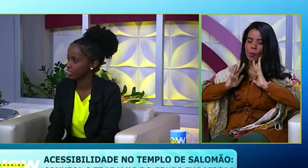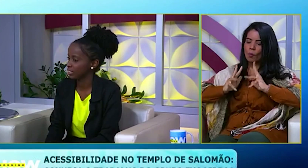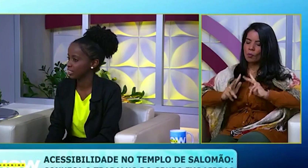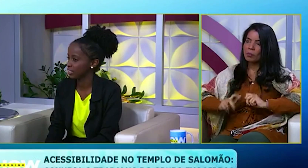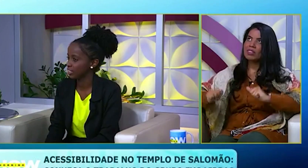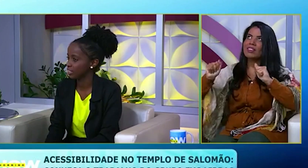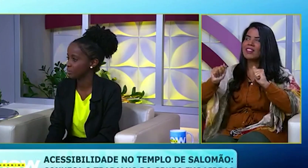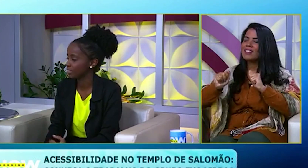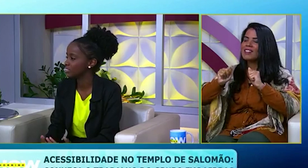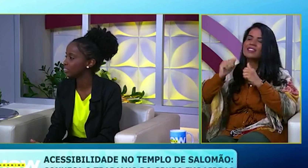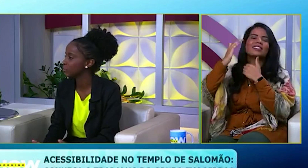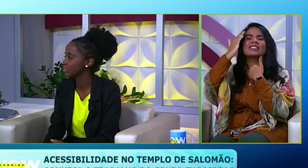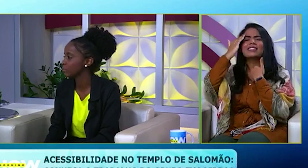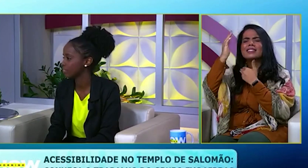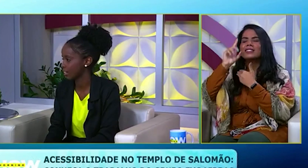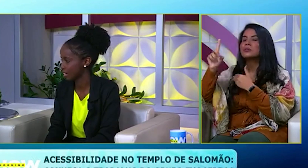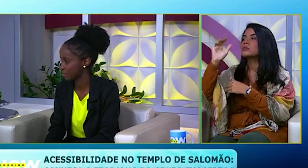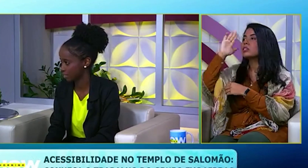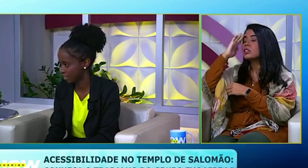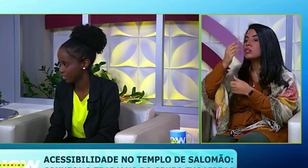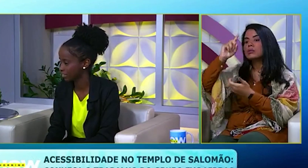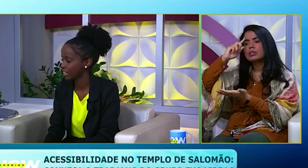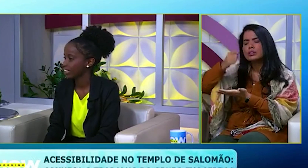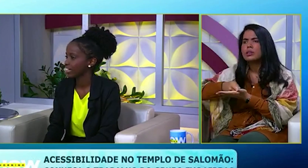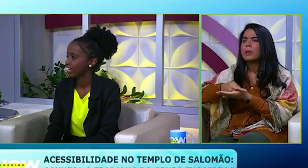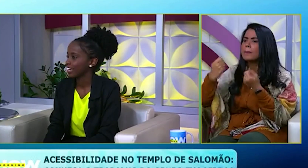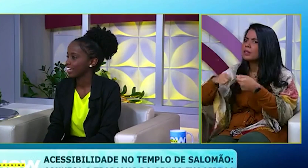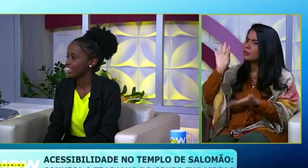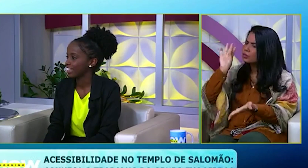a Deus. E eu entendi que eu tinha que me entregar de verdade.